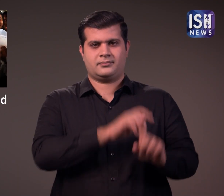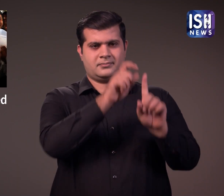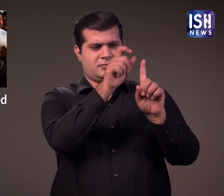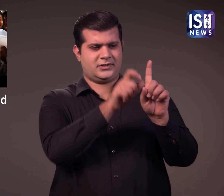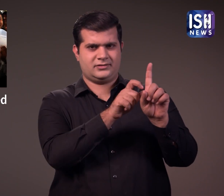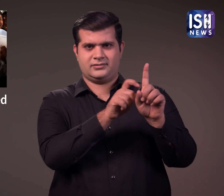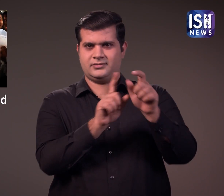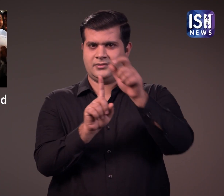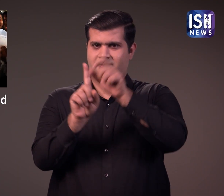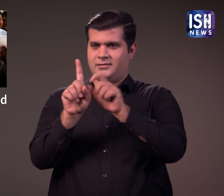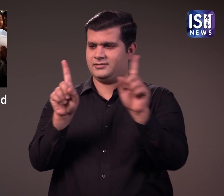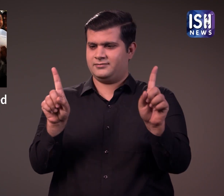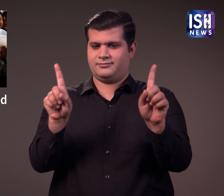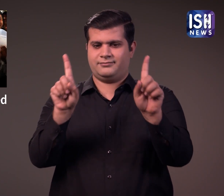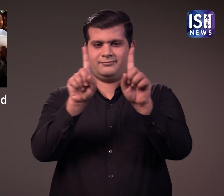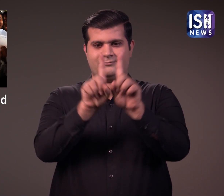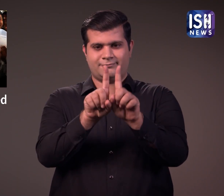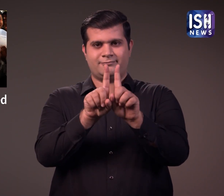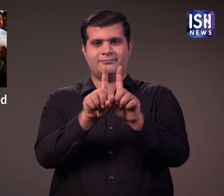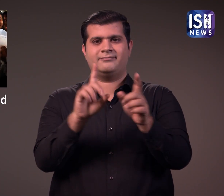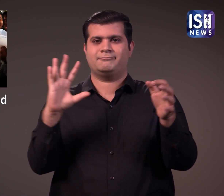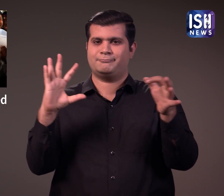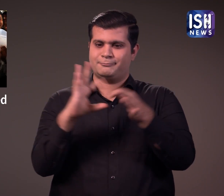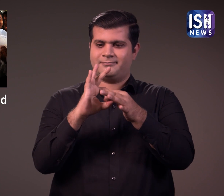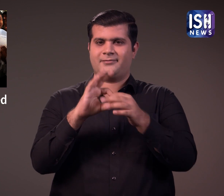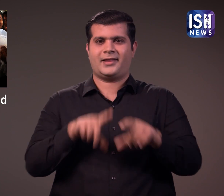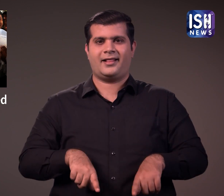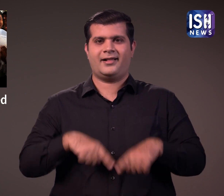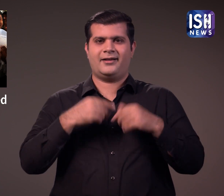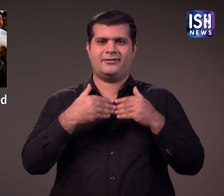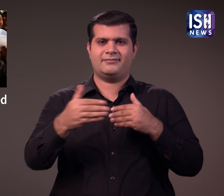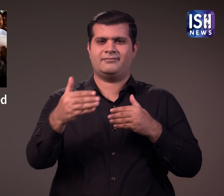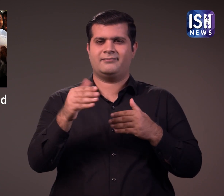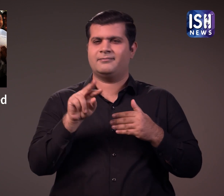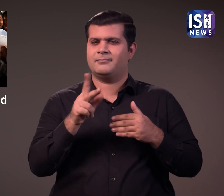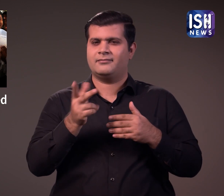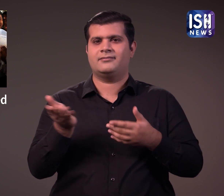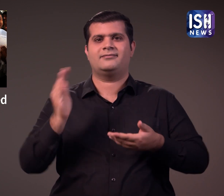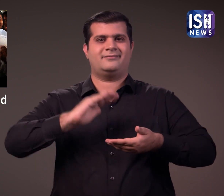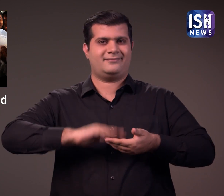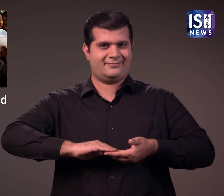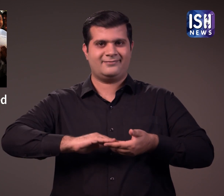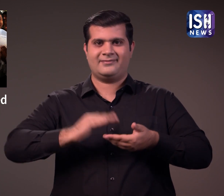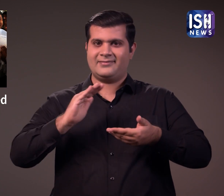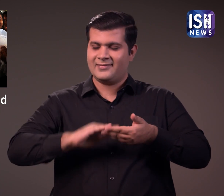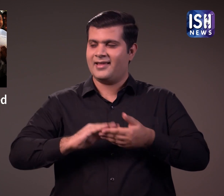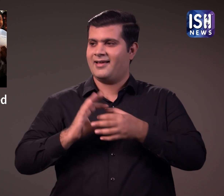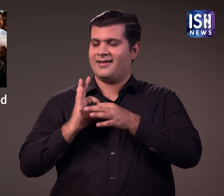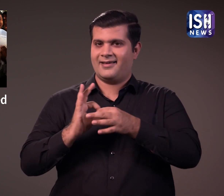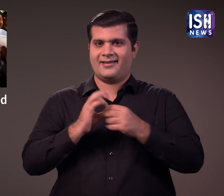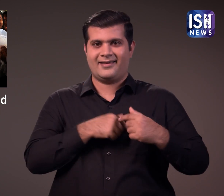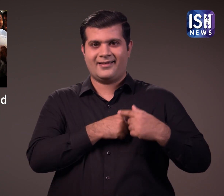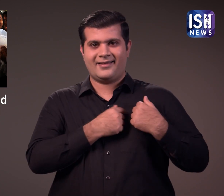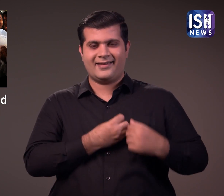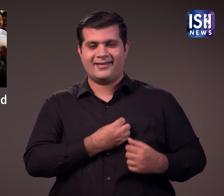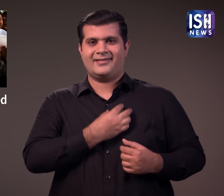एक जीवन साती वह होता है जिसके साथ आप अपना पूरा जीवन बिताने और परिवार शुरू करने के लिए